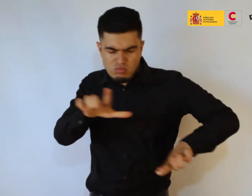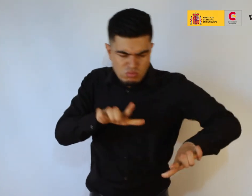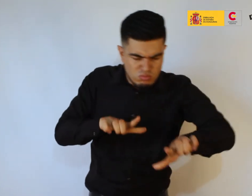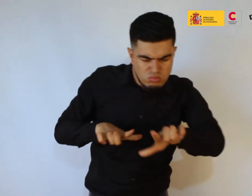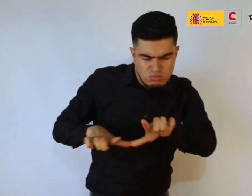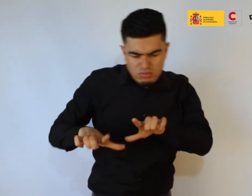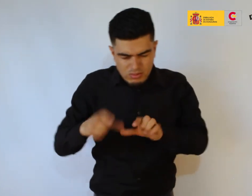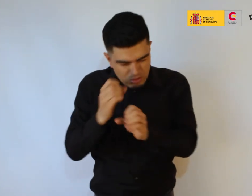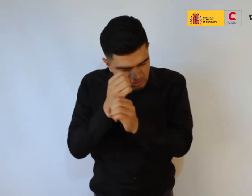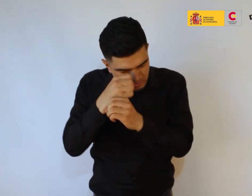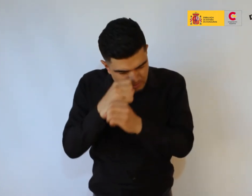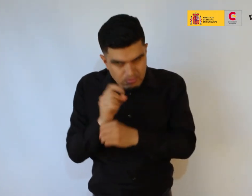Madrid, en España.